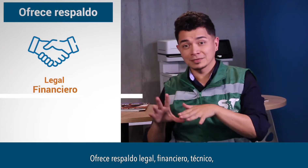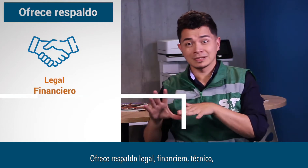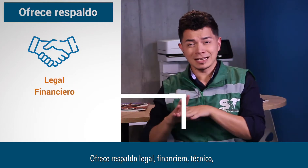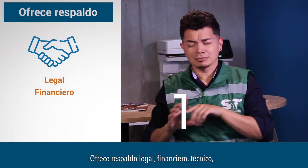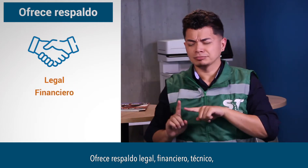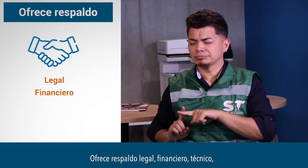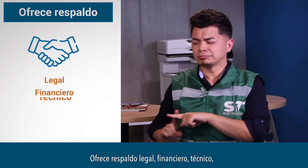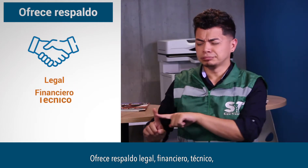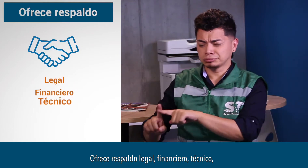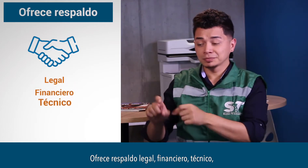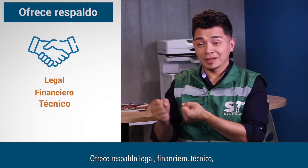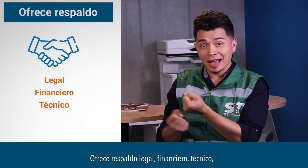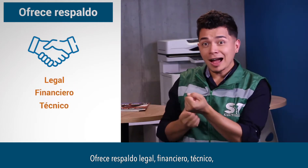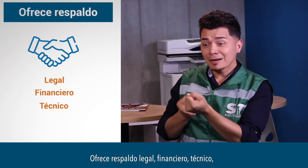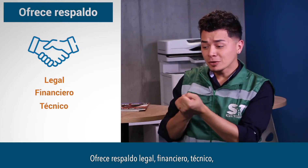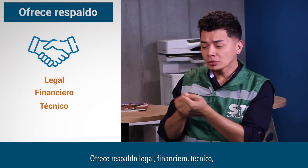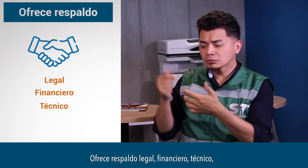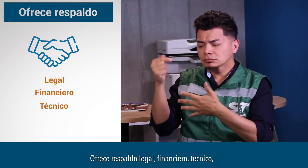técnico,